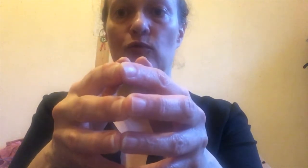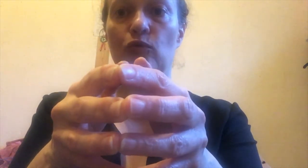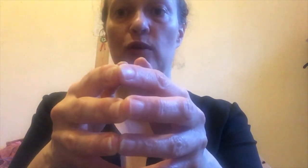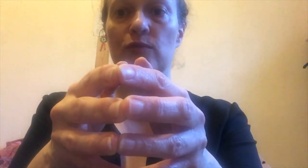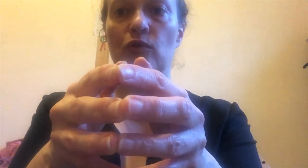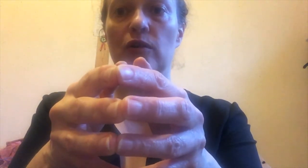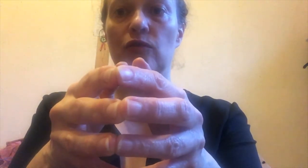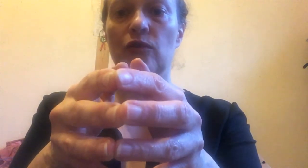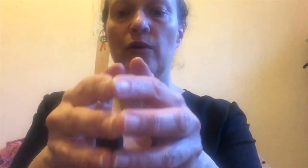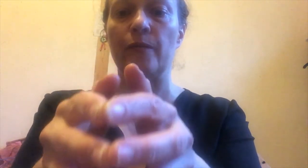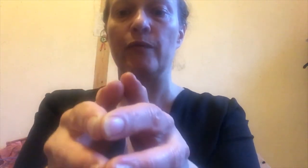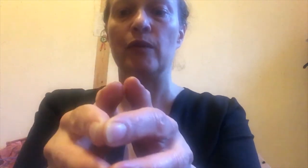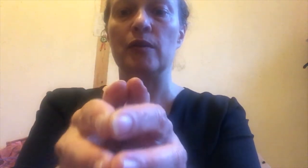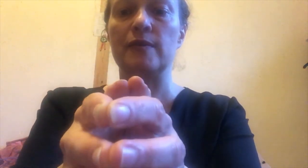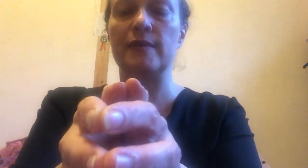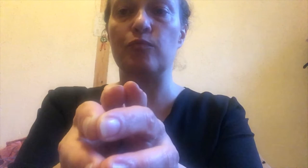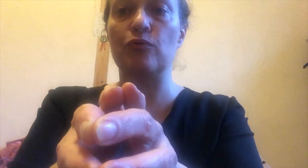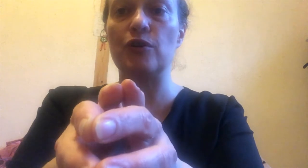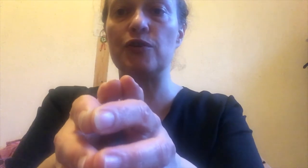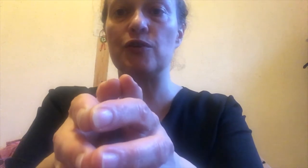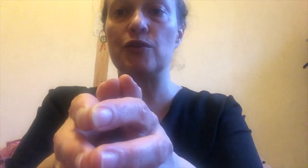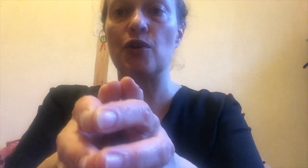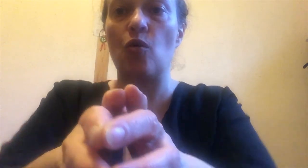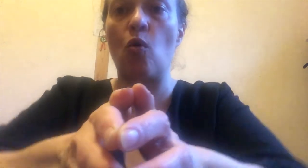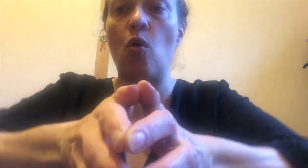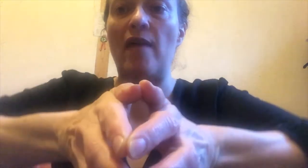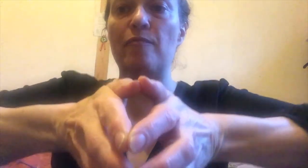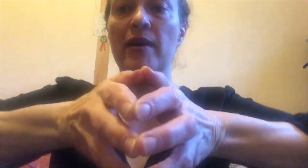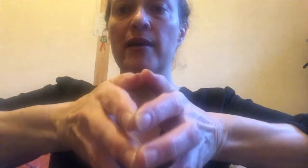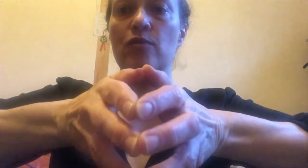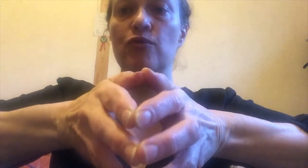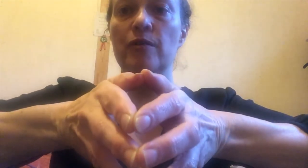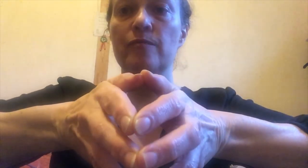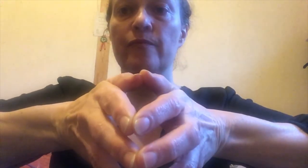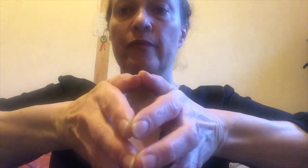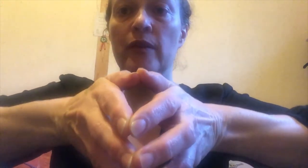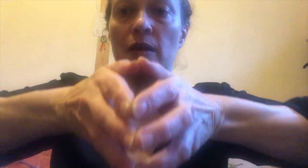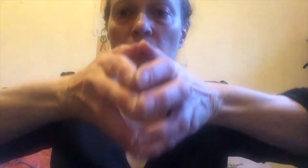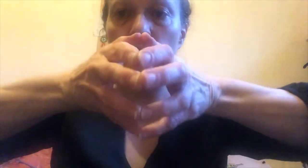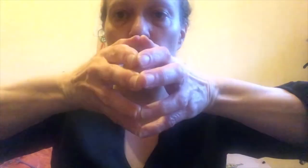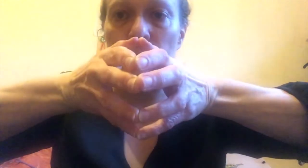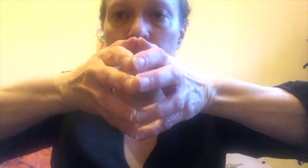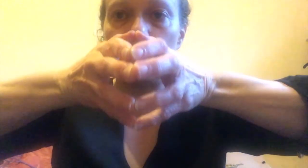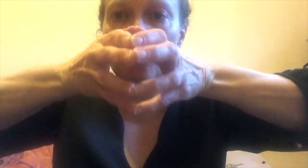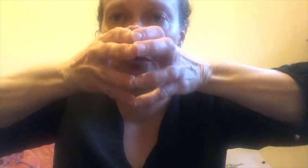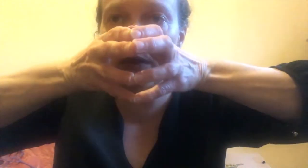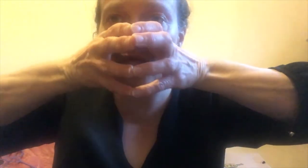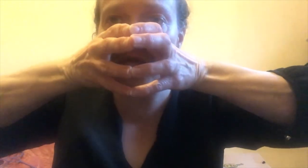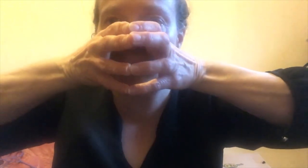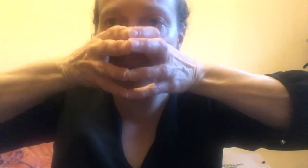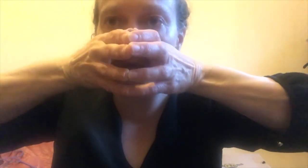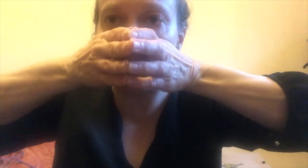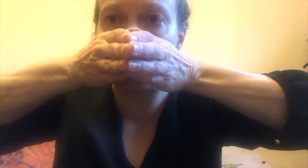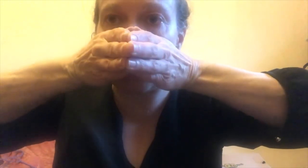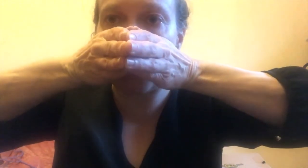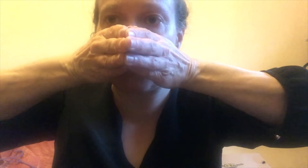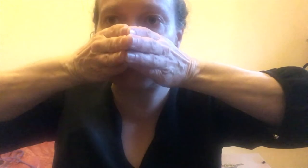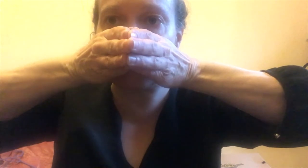contre les autres. Ses pouces, on lève bien les coudes et on va placer ce petit museau comme un masque